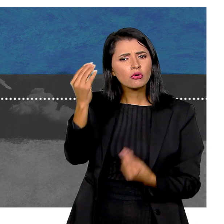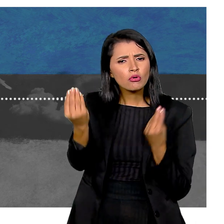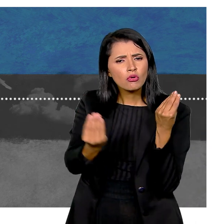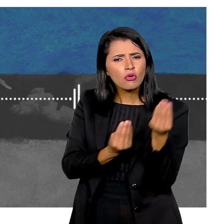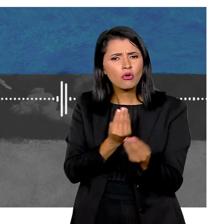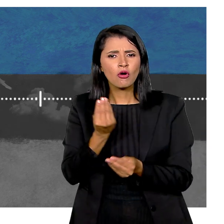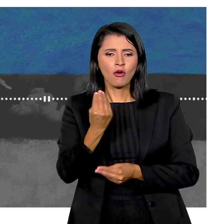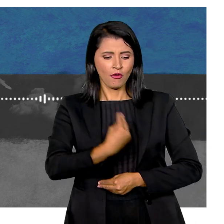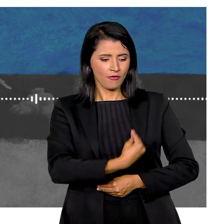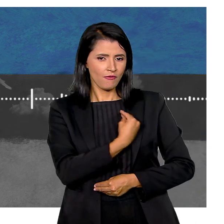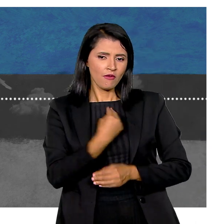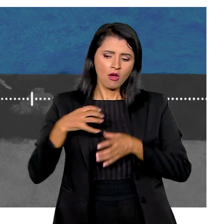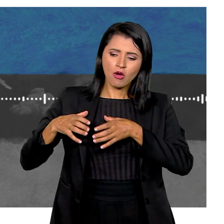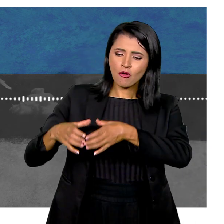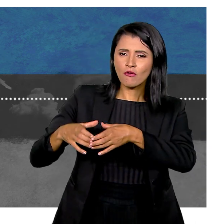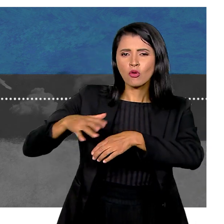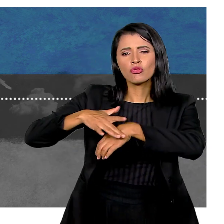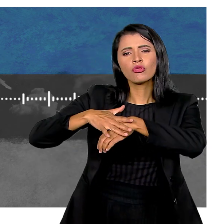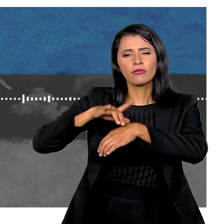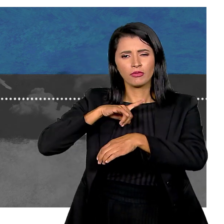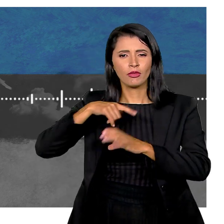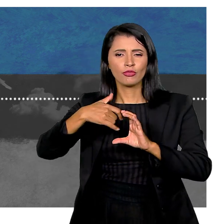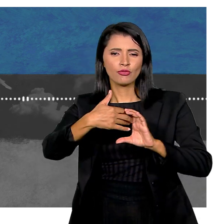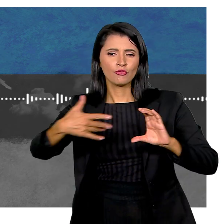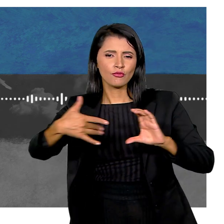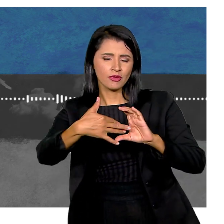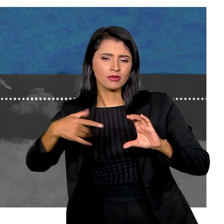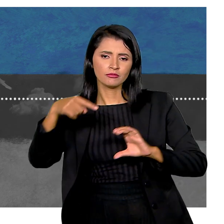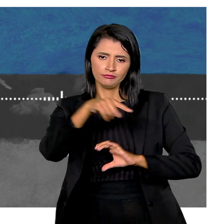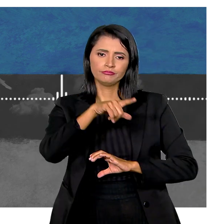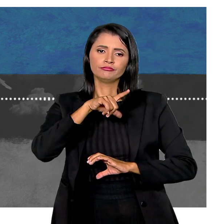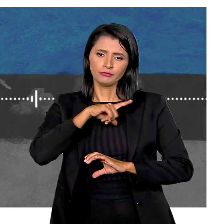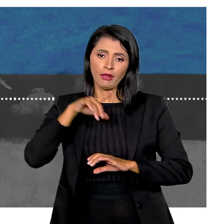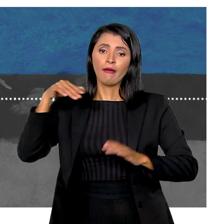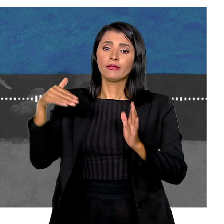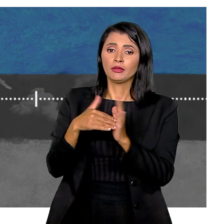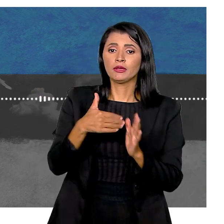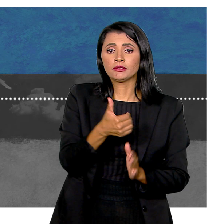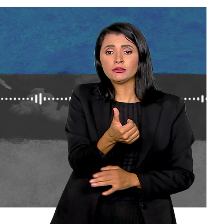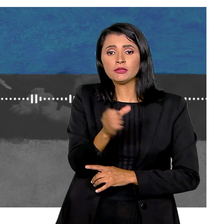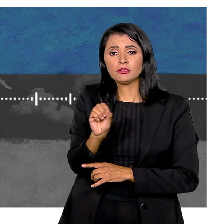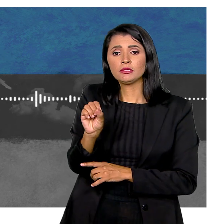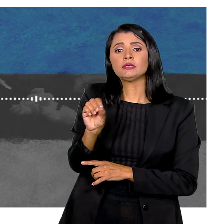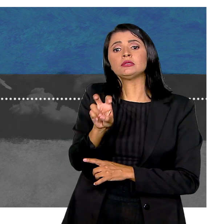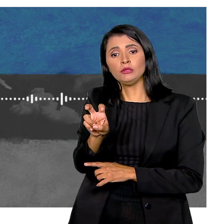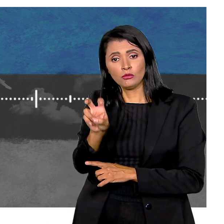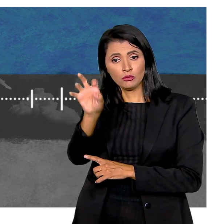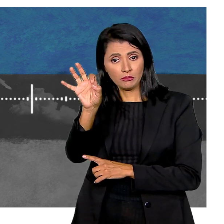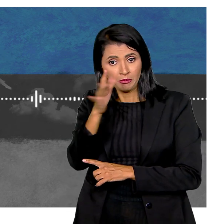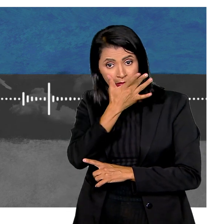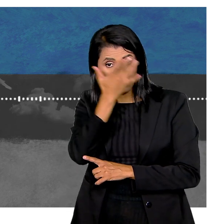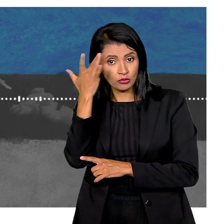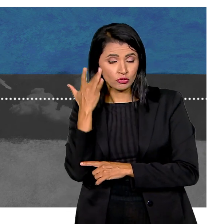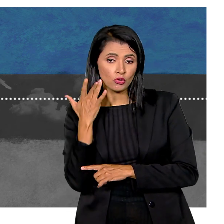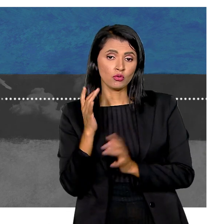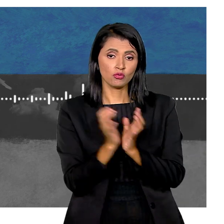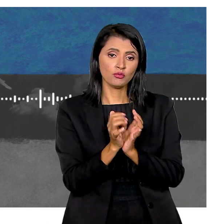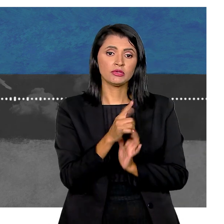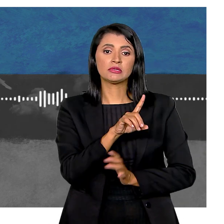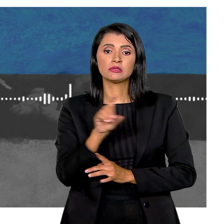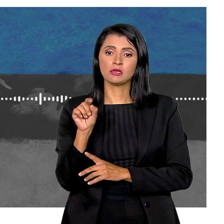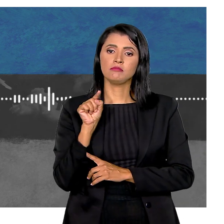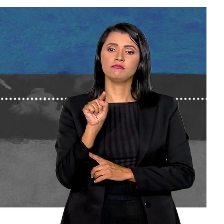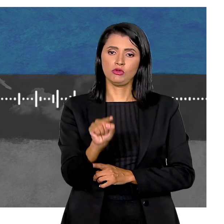é viver ou conviver com uma doença rara? Condição que afeta até 65 pessoas em cada grupo de 100 mil indivíduos